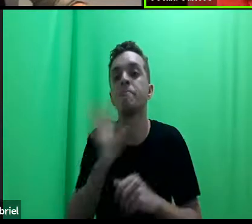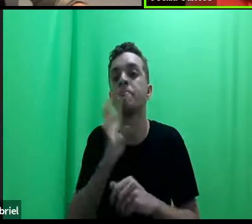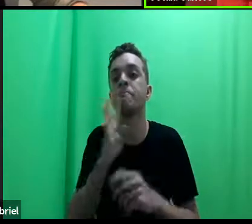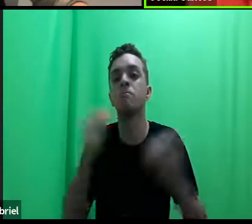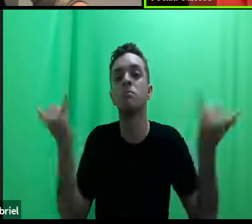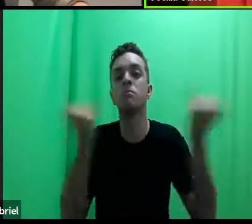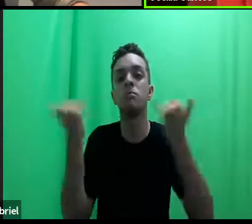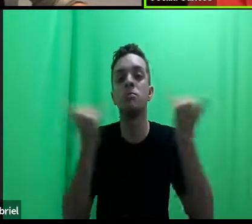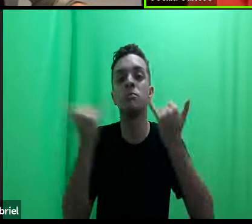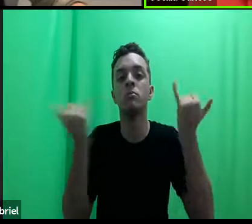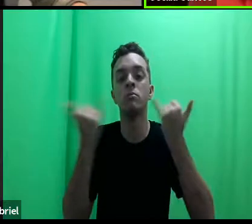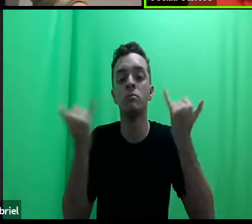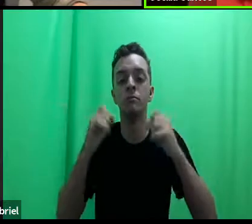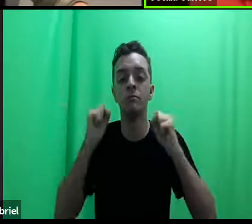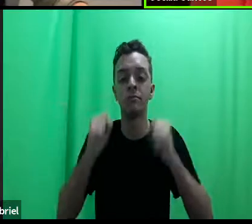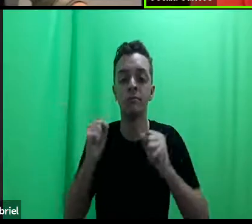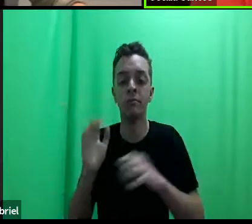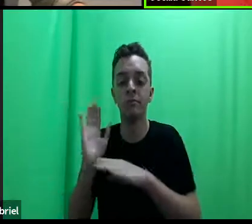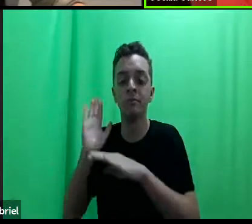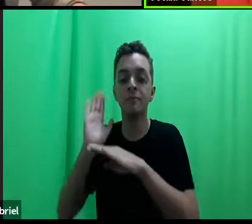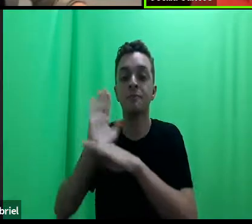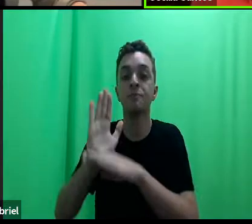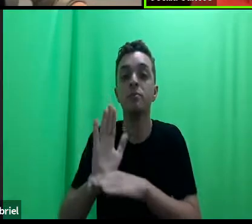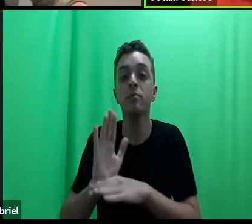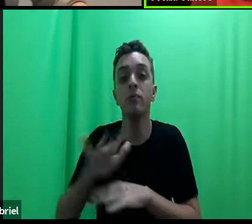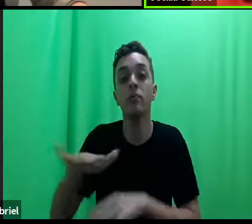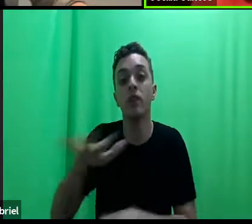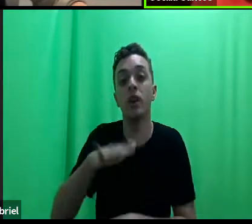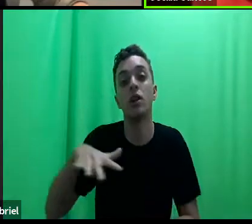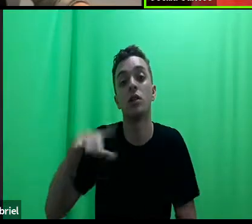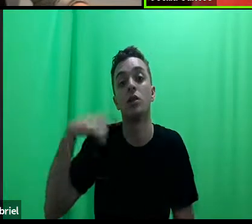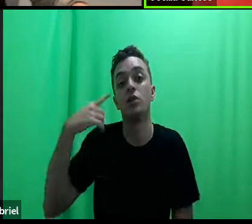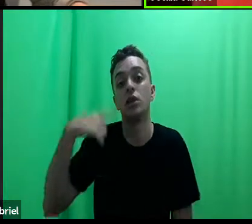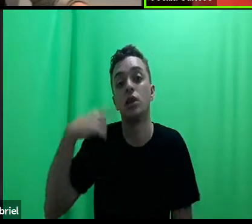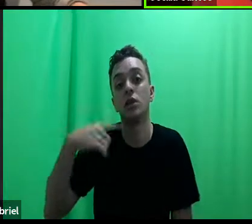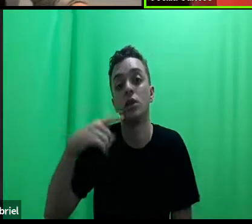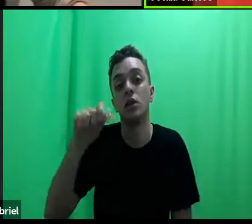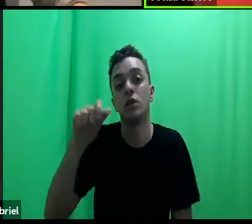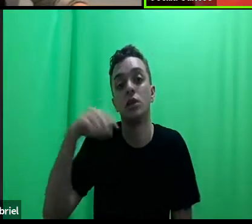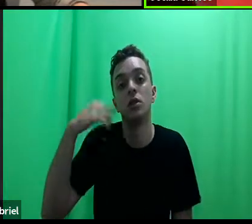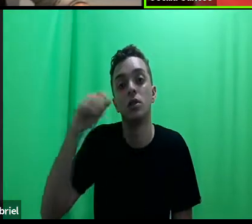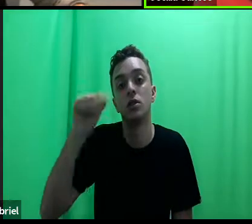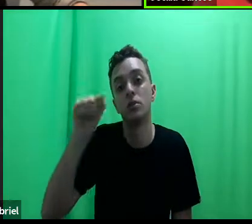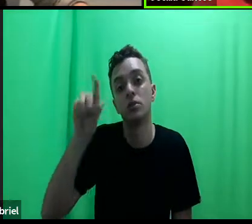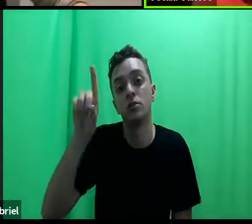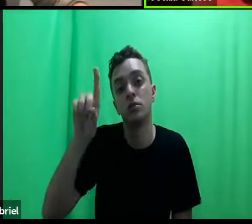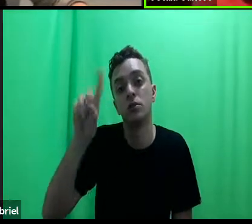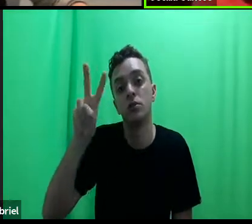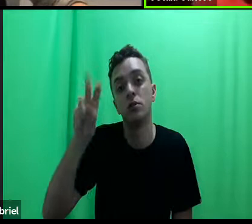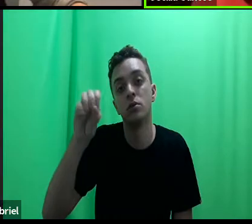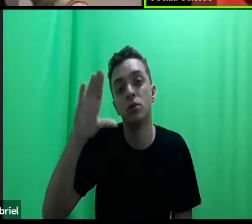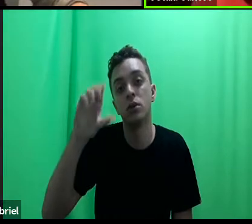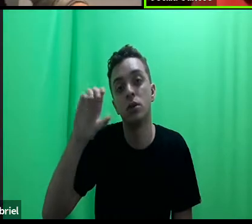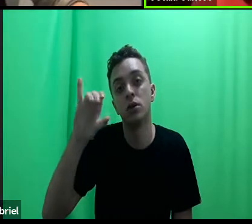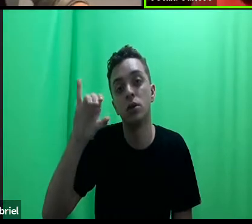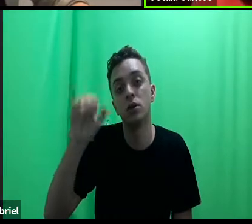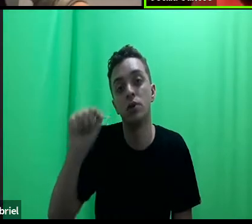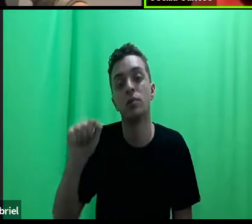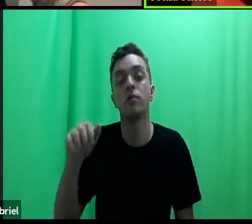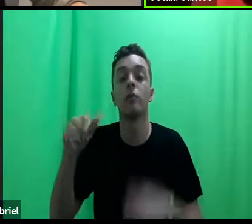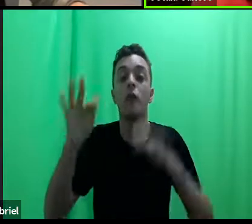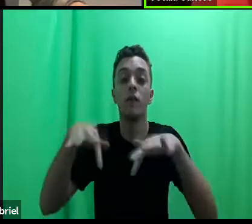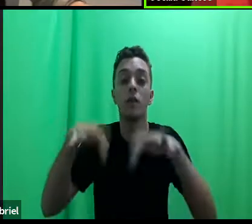podem ajudar, inclusive, na advocacia. Então, os resultados, para finalizar e resumir,